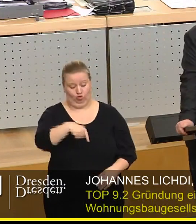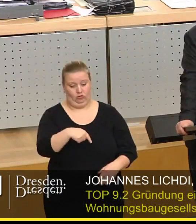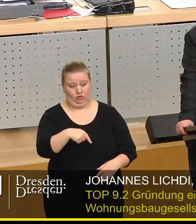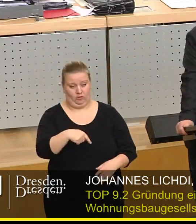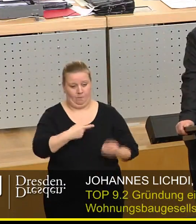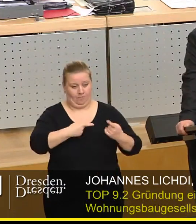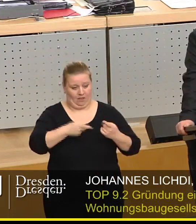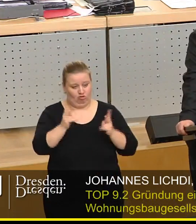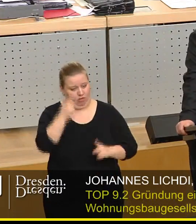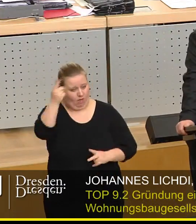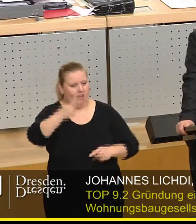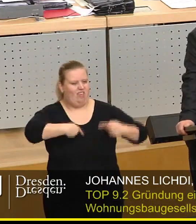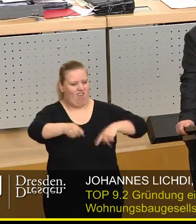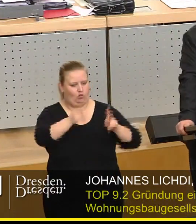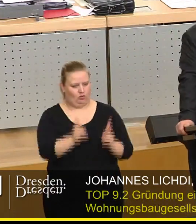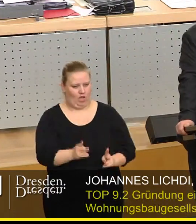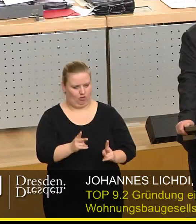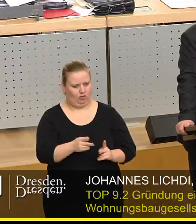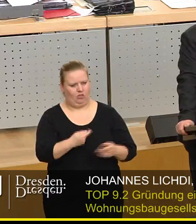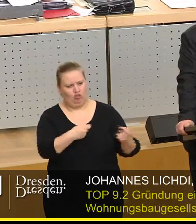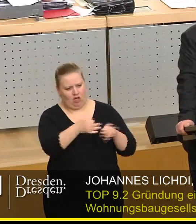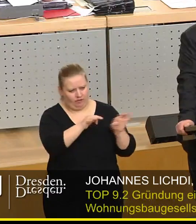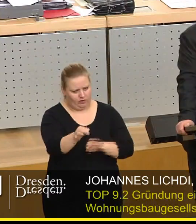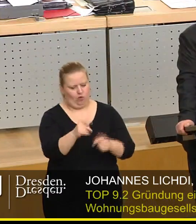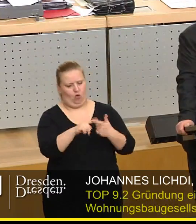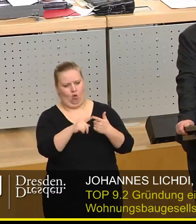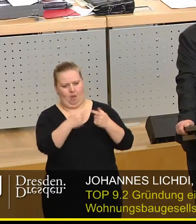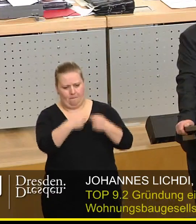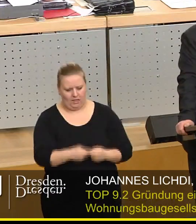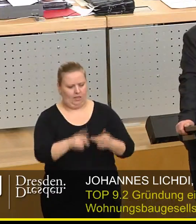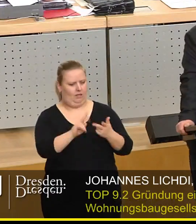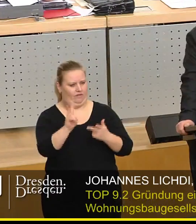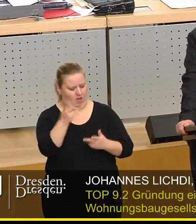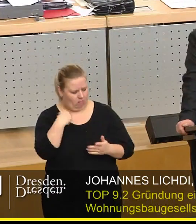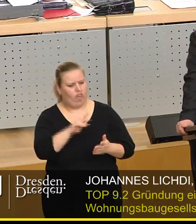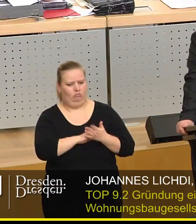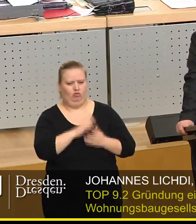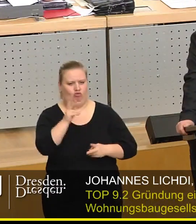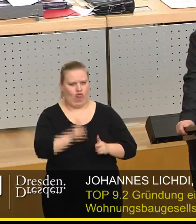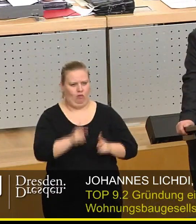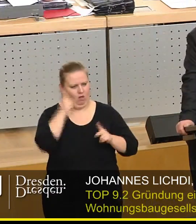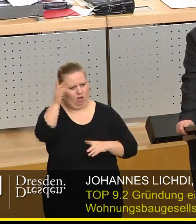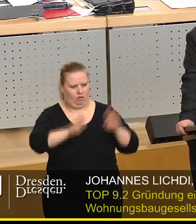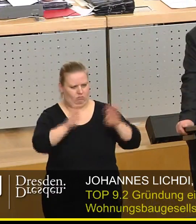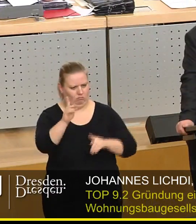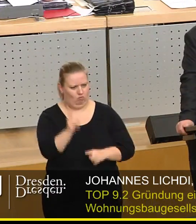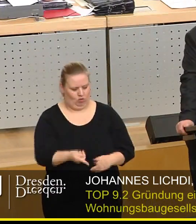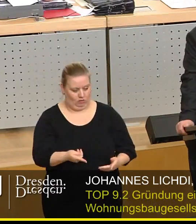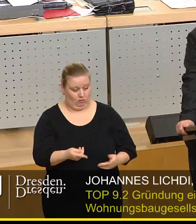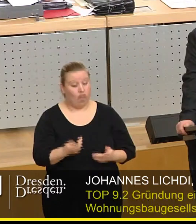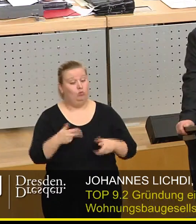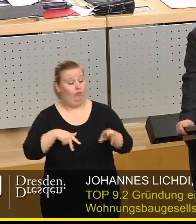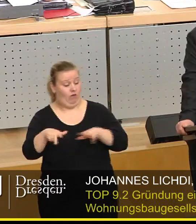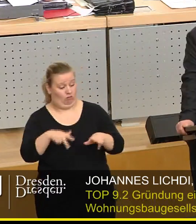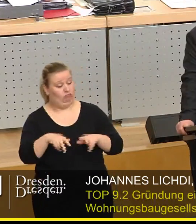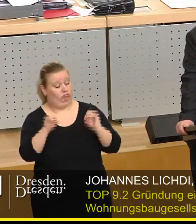Weisungsrecht des Stadtrates auch über die Geschäftsführer Bestellung und Abbestellung und Mitglieder der Geschäftsführung machen. Ich habe ausdrücklich die Verwaltung gefragt. Es wurde